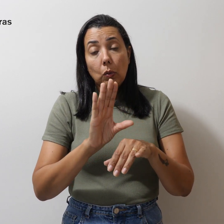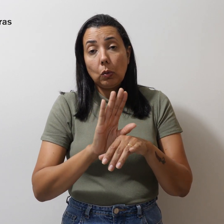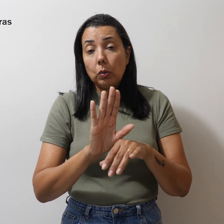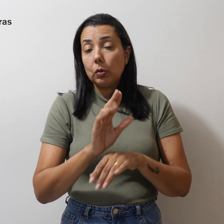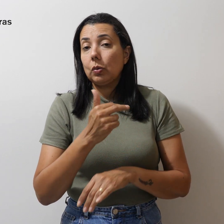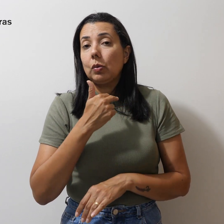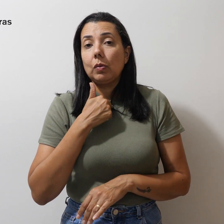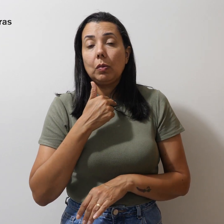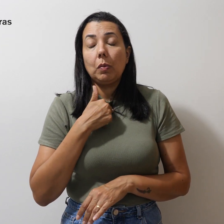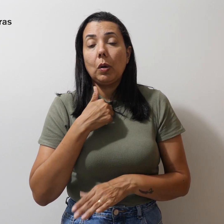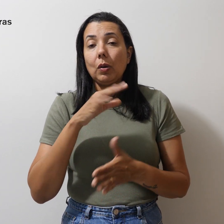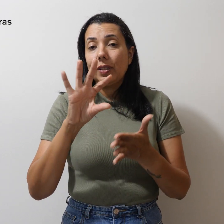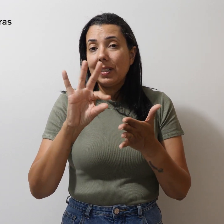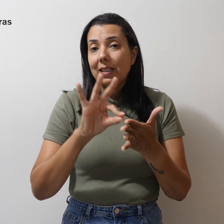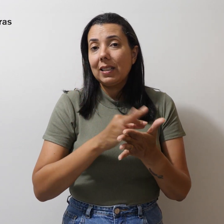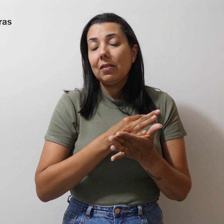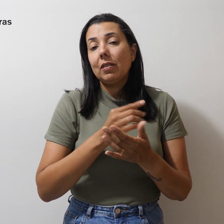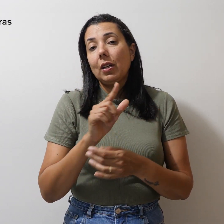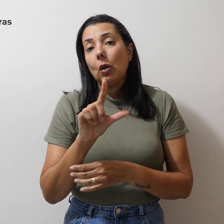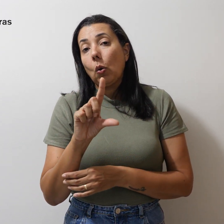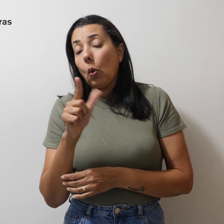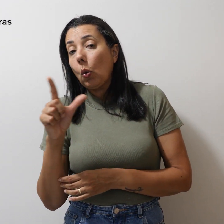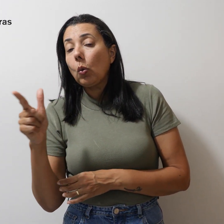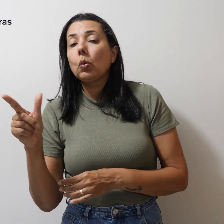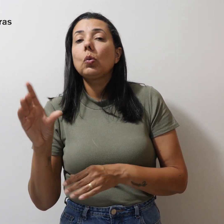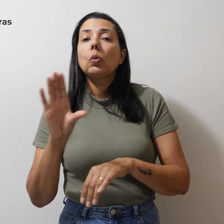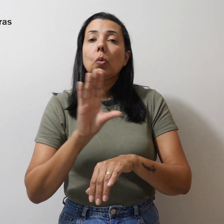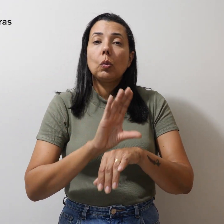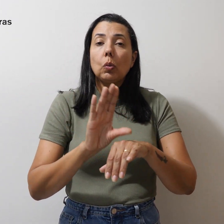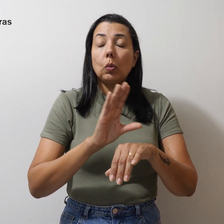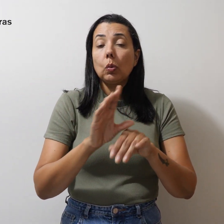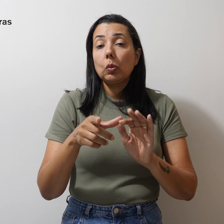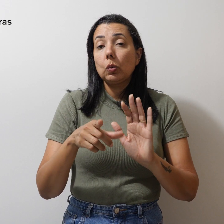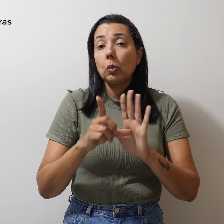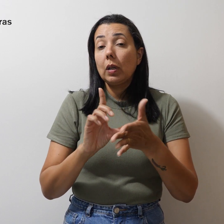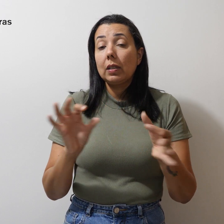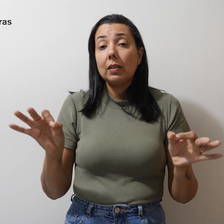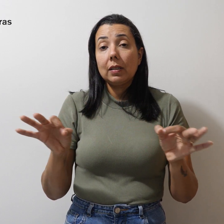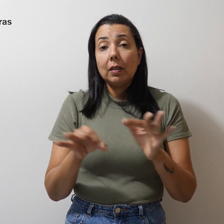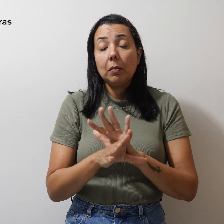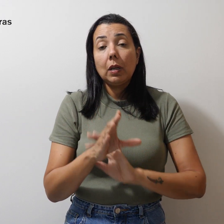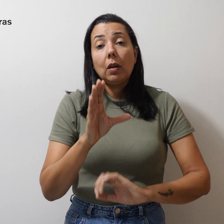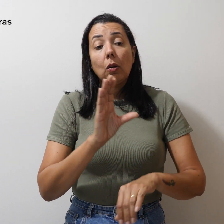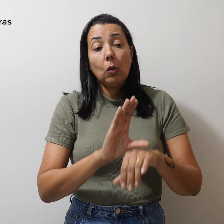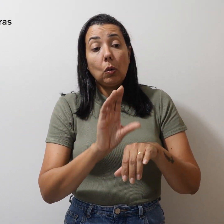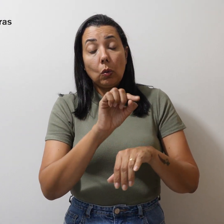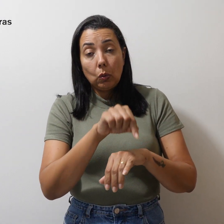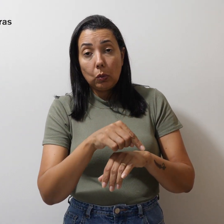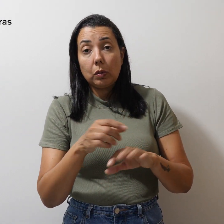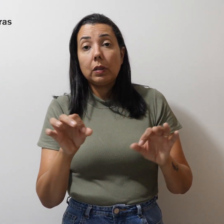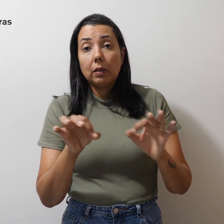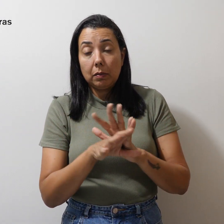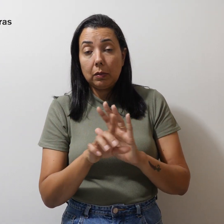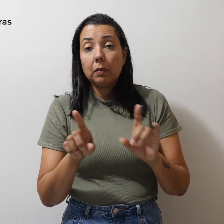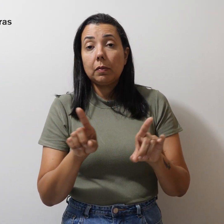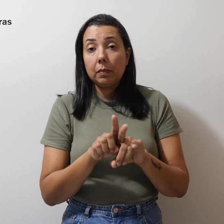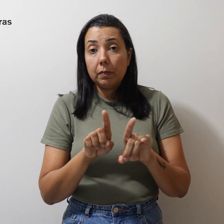poderá se inscrever em outro curso antes da conclusão daquele que está cursando. No